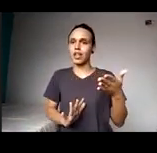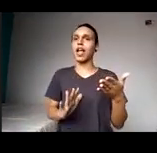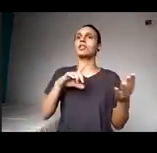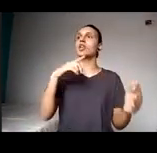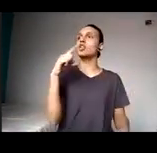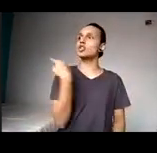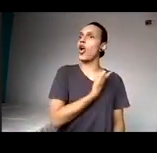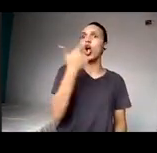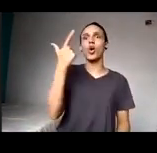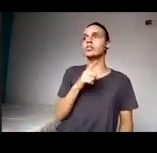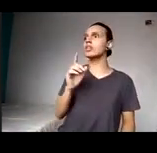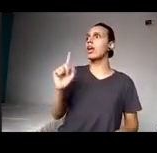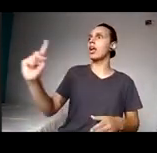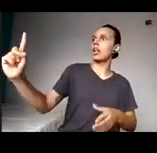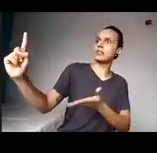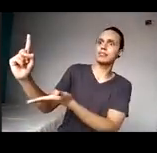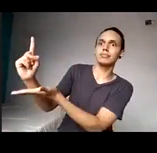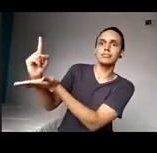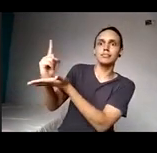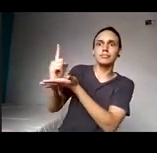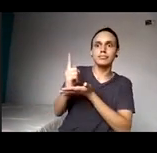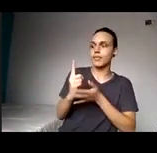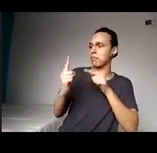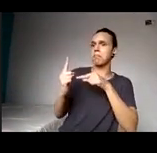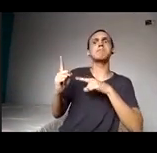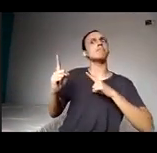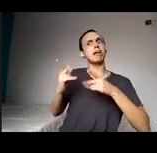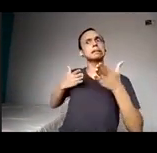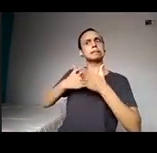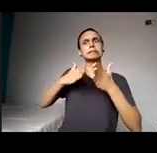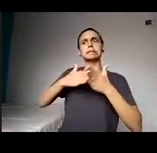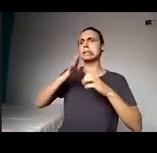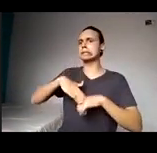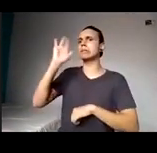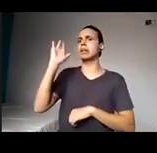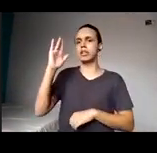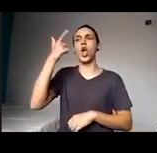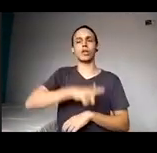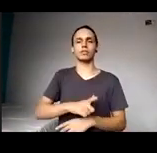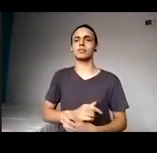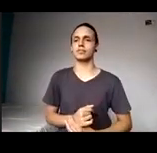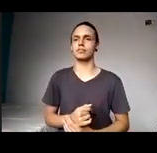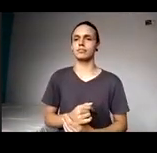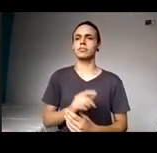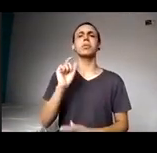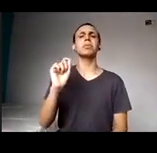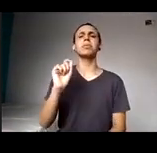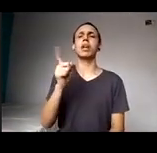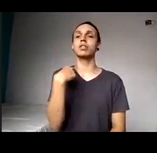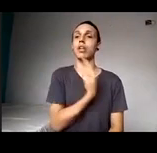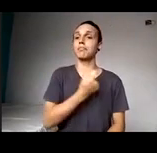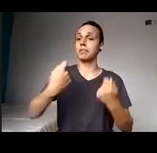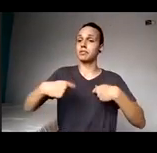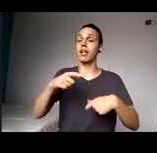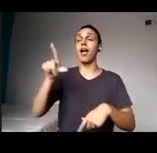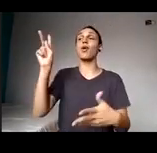sujeitas a essas barreiras, as barreiras mais dificultadoras possíveis, e uma coisa que a gente tem que ver que apareceu no fórum de